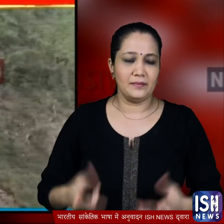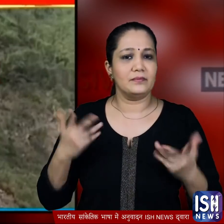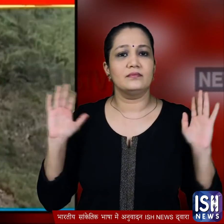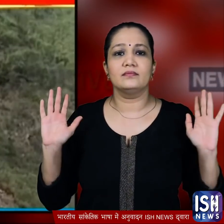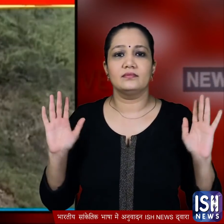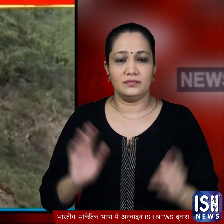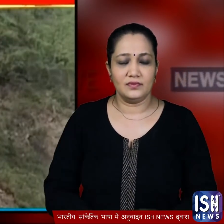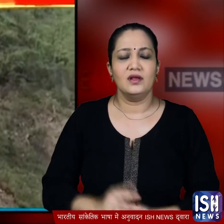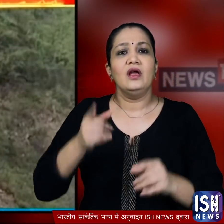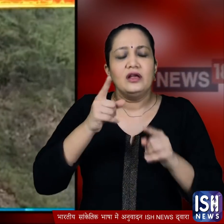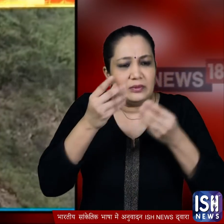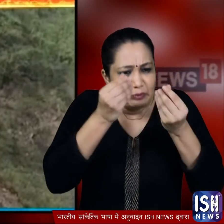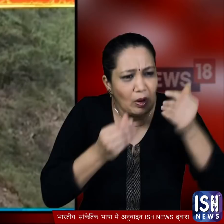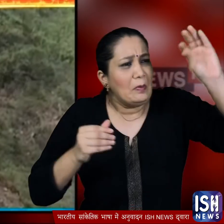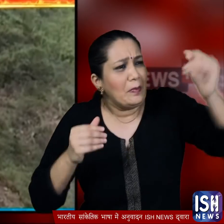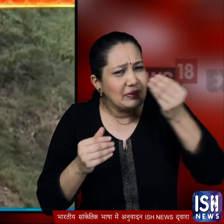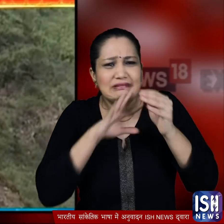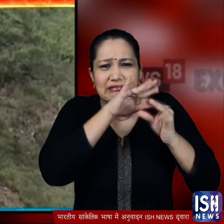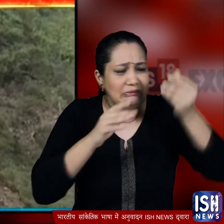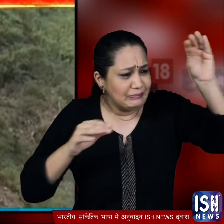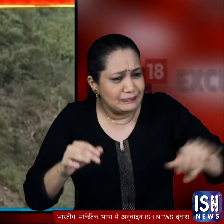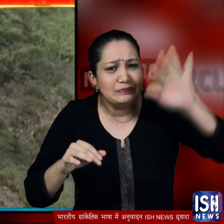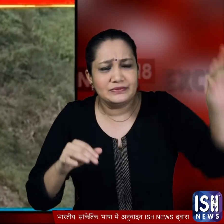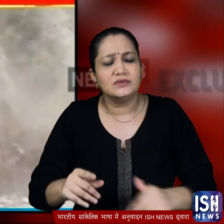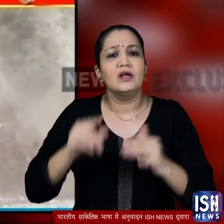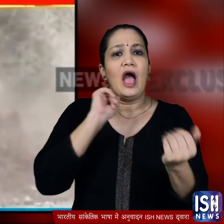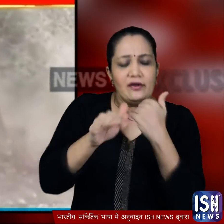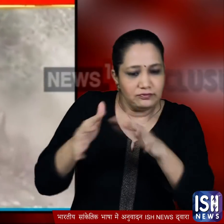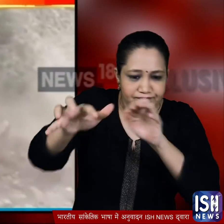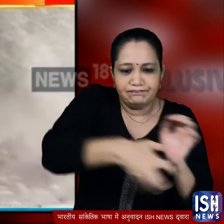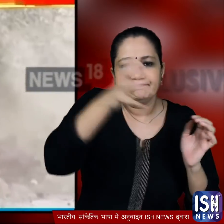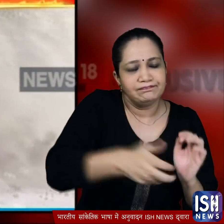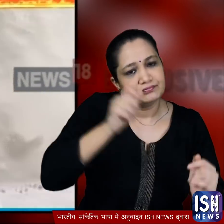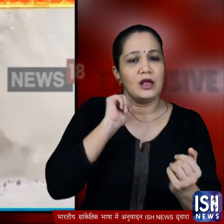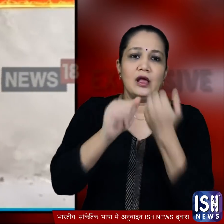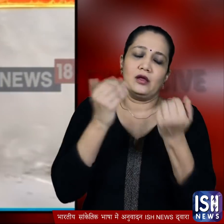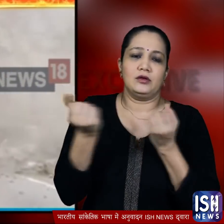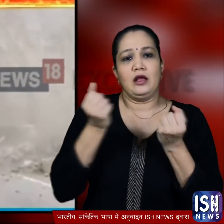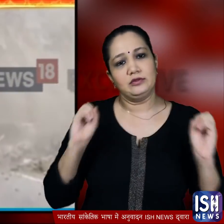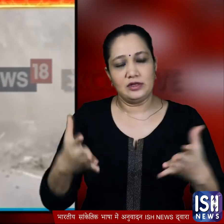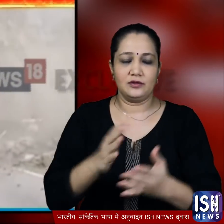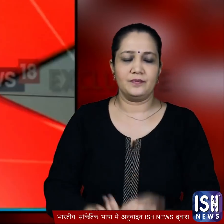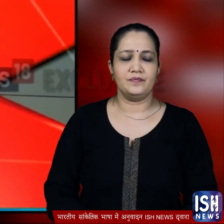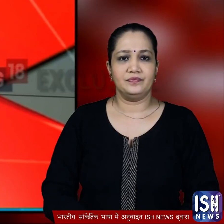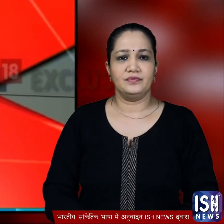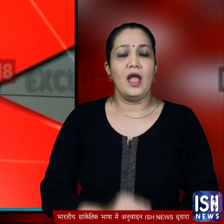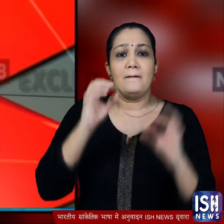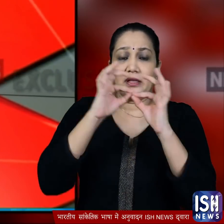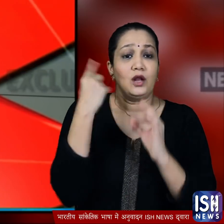वहां से काफी देर तक थोड़ी थोड़ी मिट्टी गिरती रही हाला कि बाद में हाईवे से मलबे को हटाकर ट्राफिक बहाल कर दिया गया लेकिन सिर्फ बद्रीनाथ हाईवे